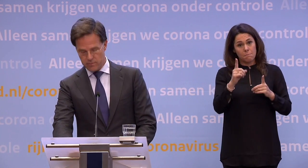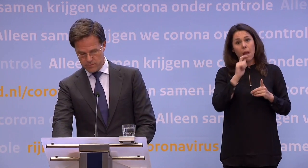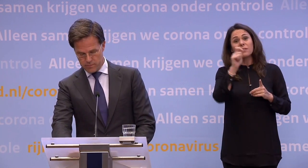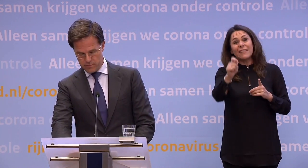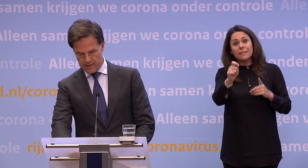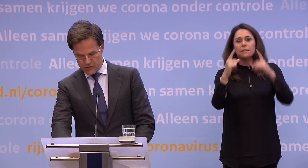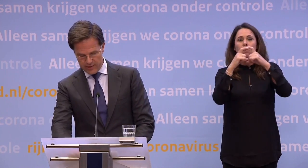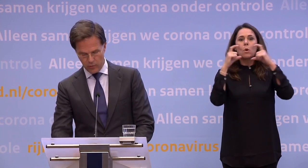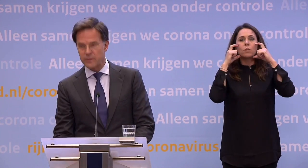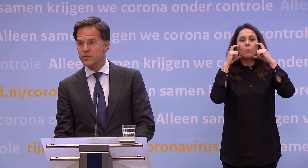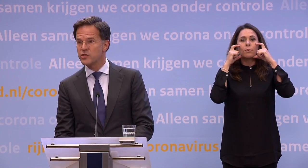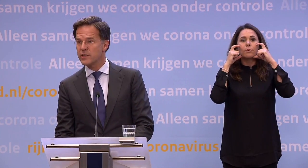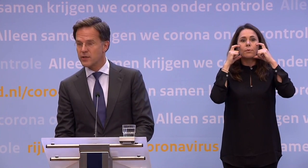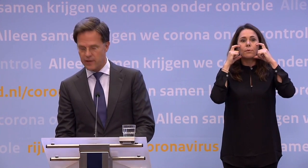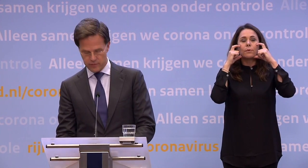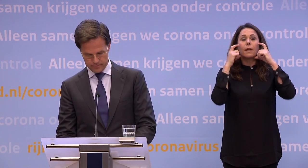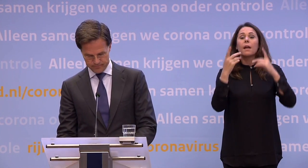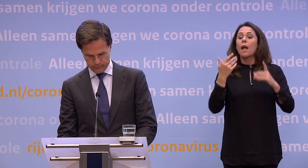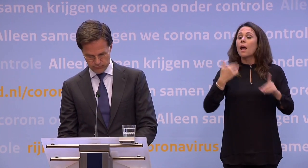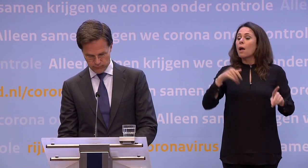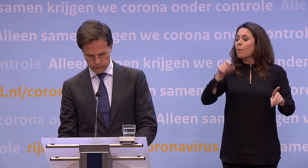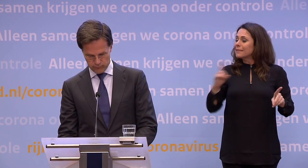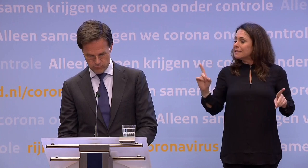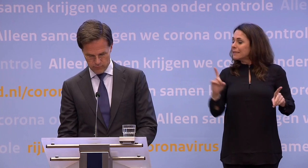mondkapje en check of je passagier klachten heeft.